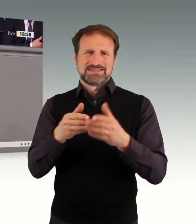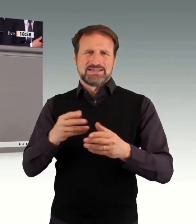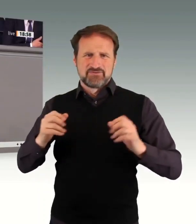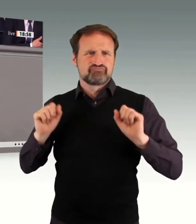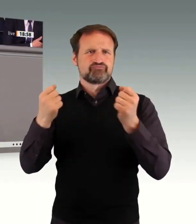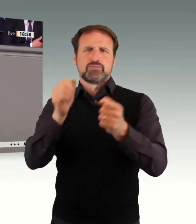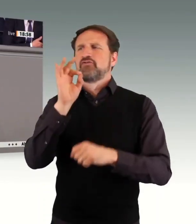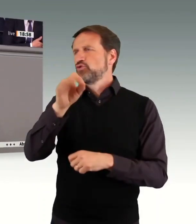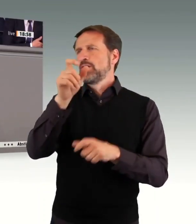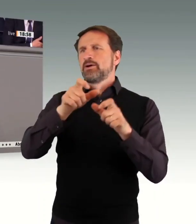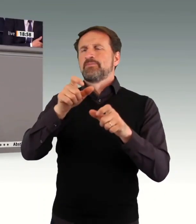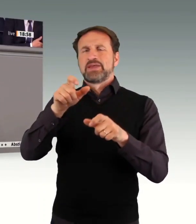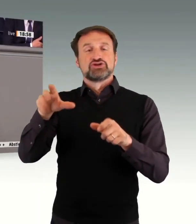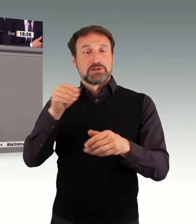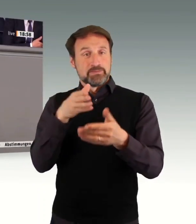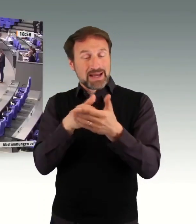Sie sich auch schämen.